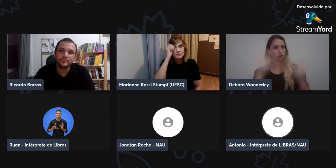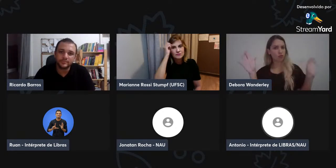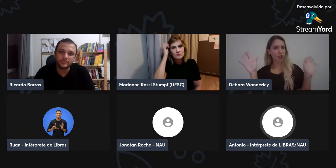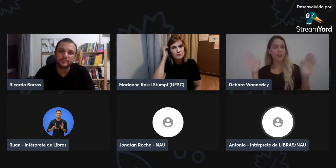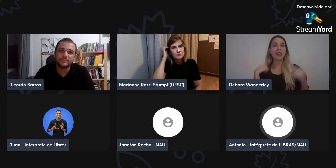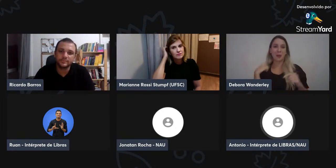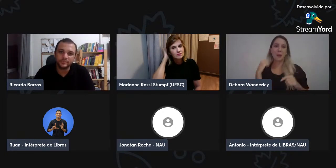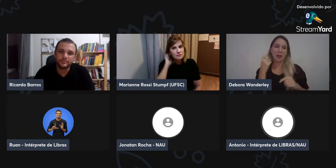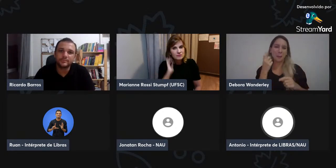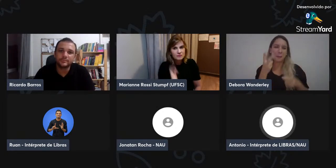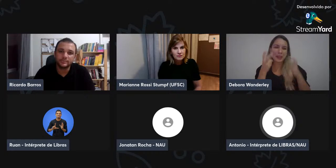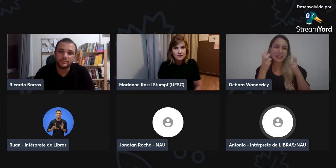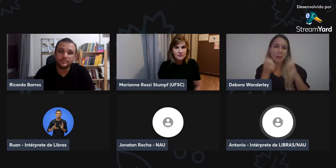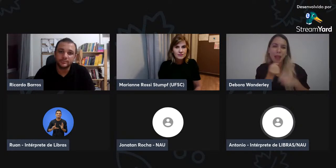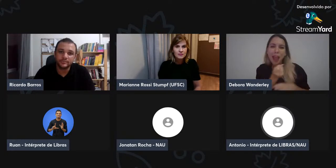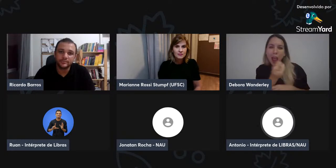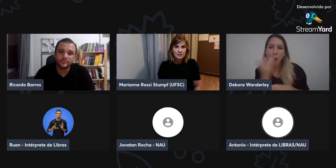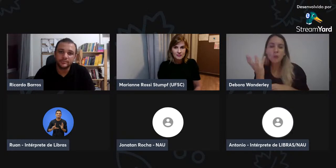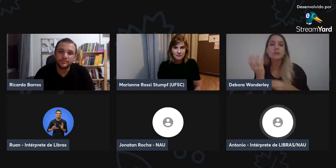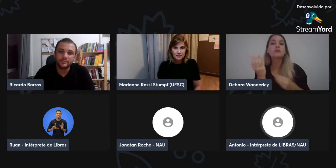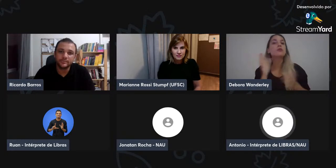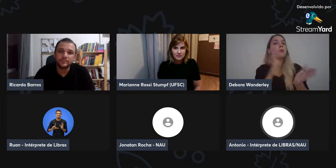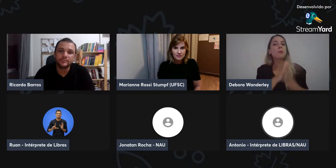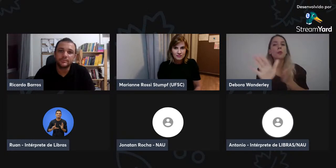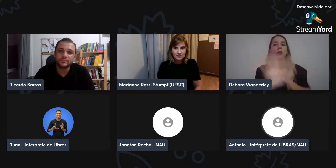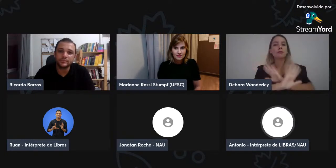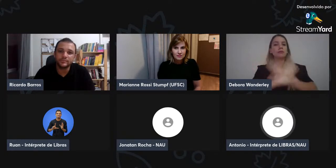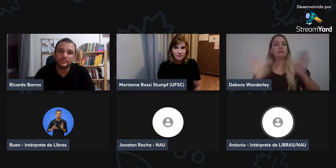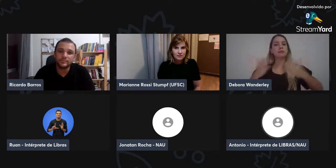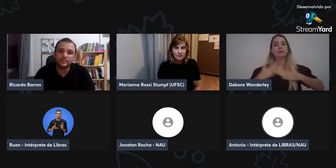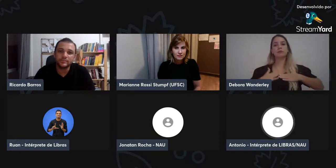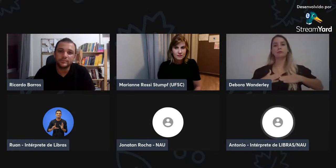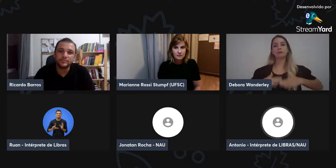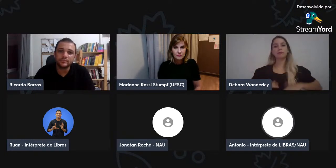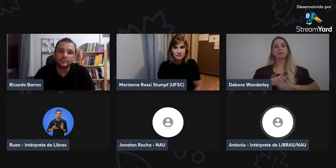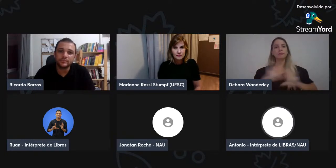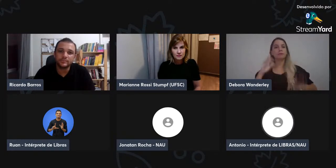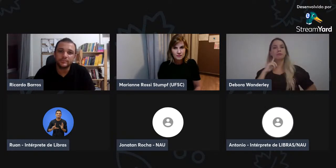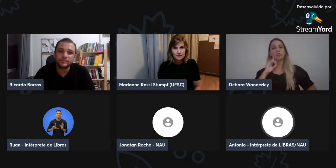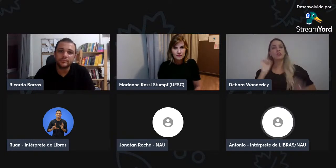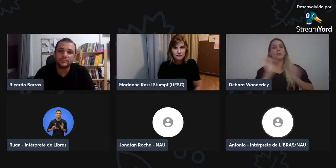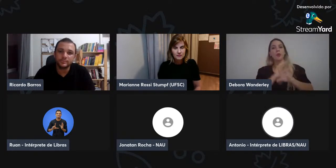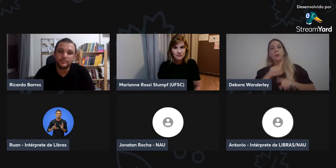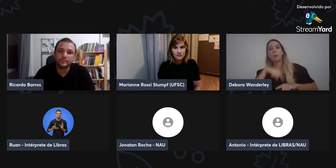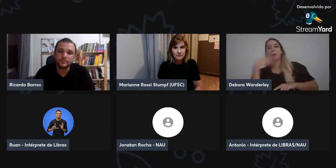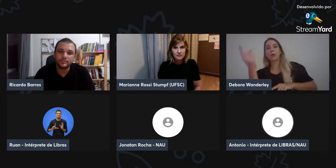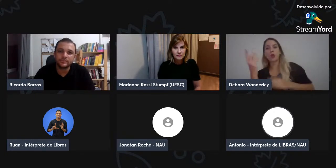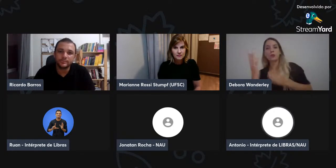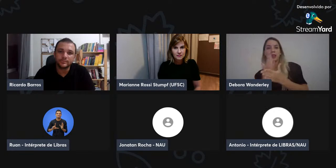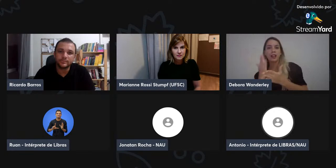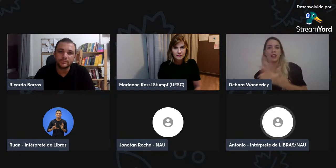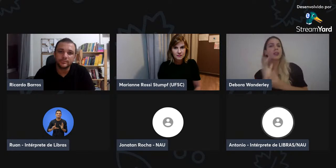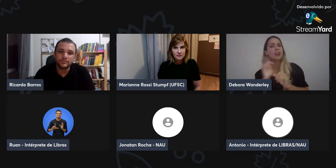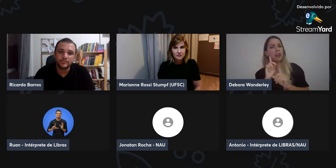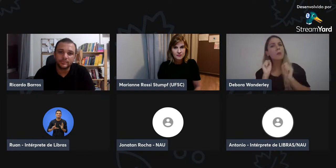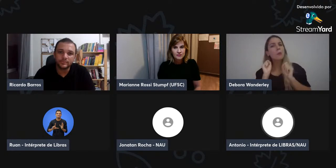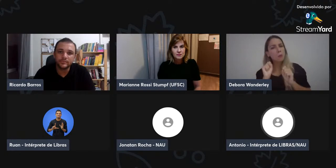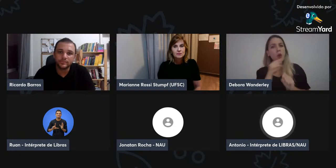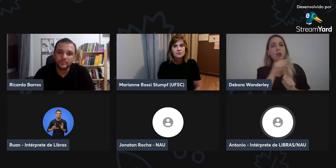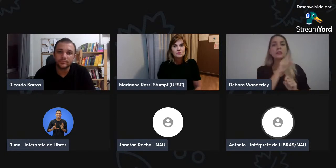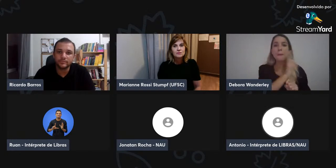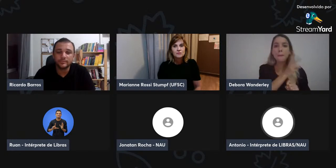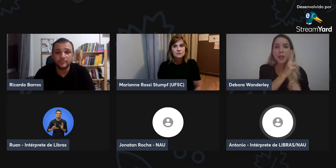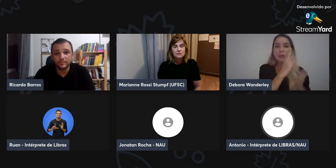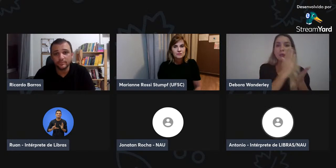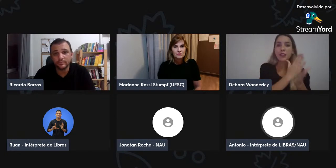e-mail, tudo mais, hoje, seria um meio mais fácil, porque facilita através dos meios tecnológicos. Então, eu pensei, não